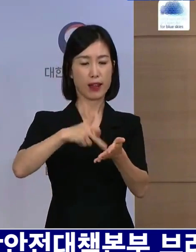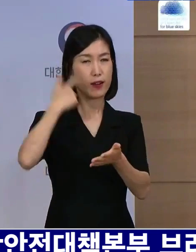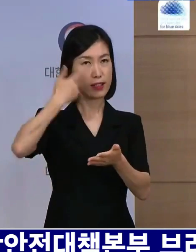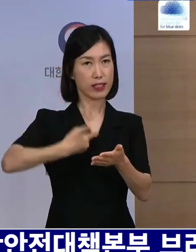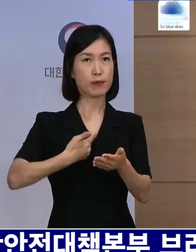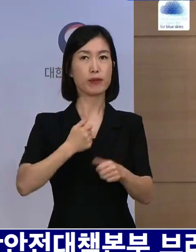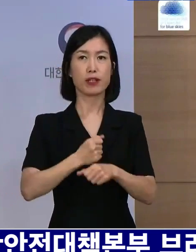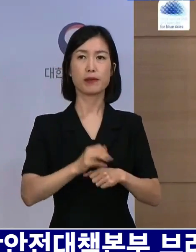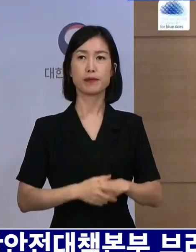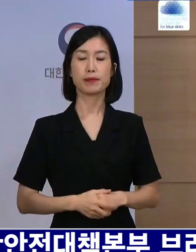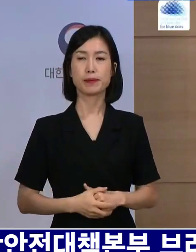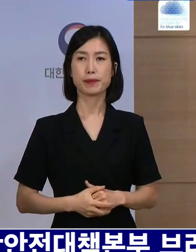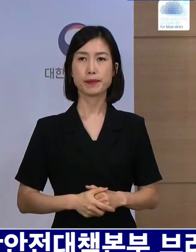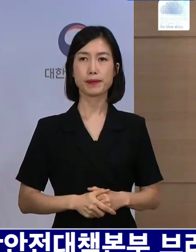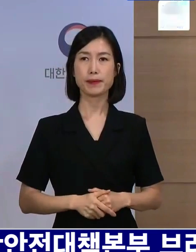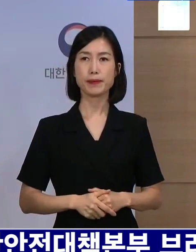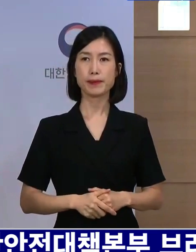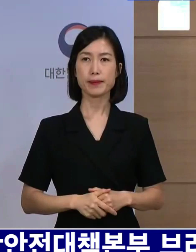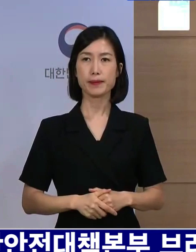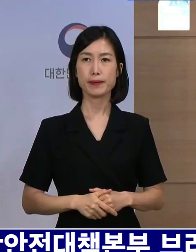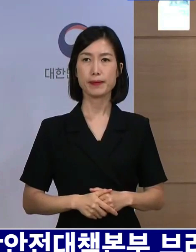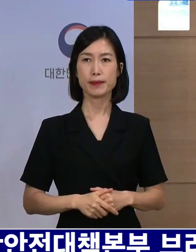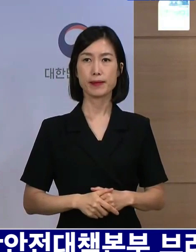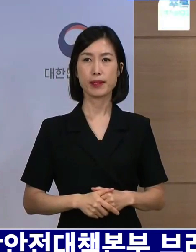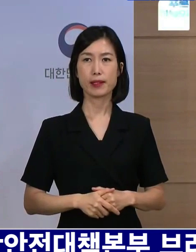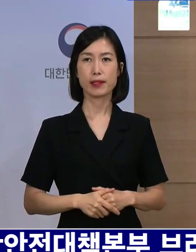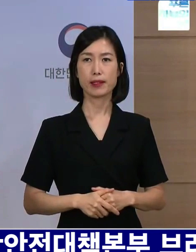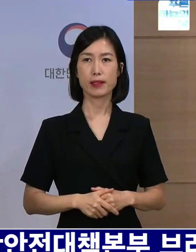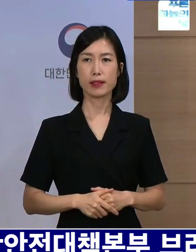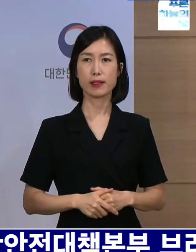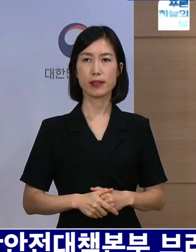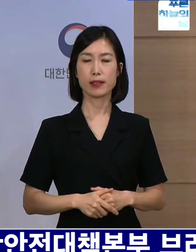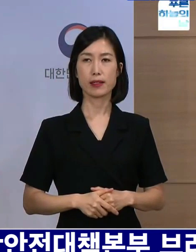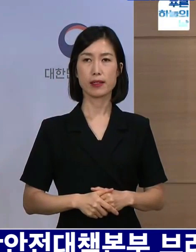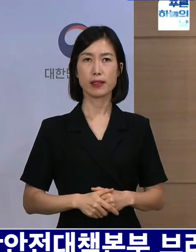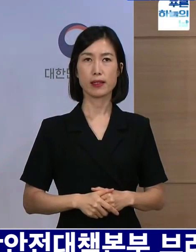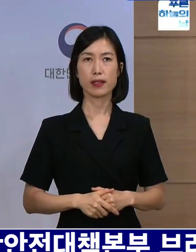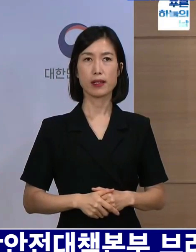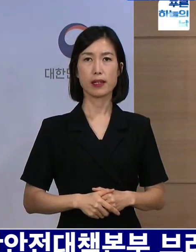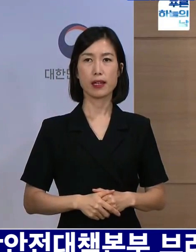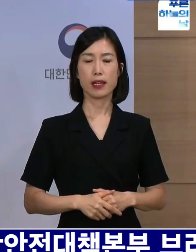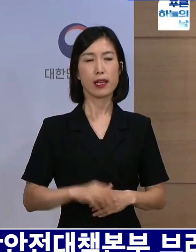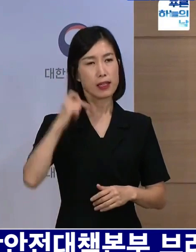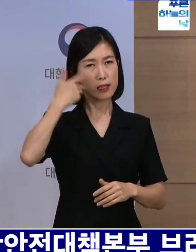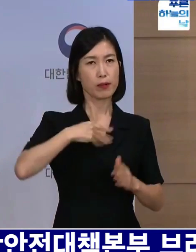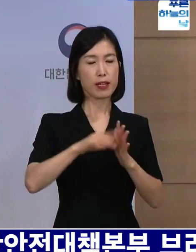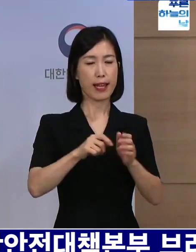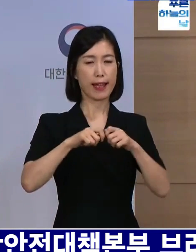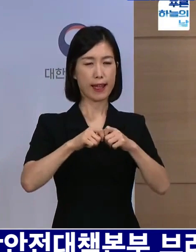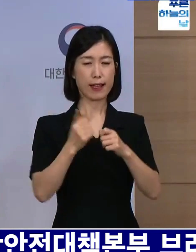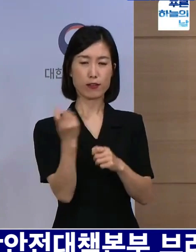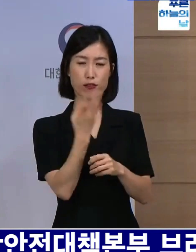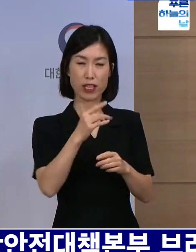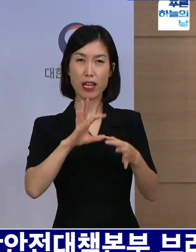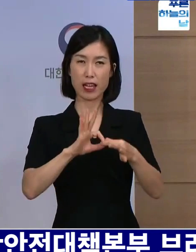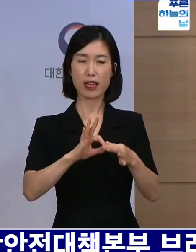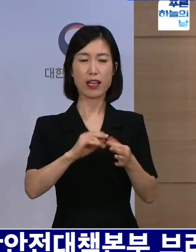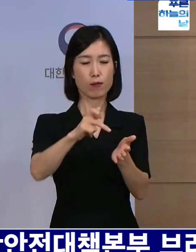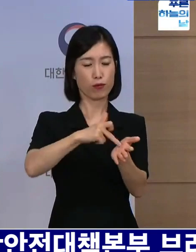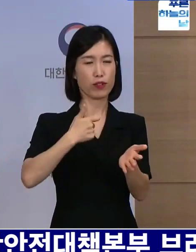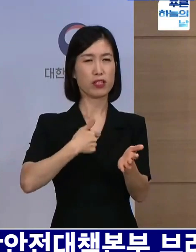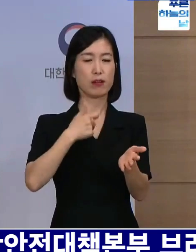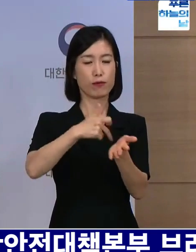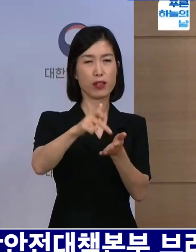있습니다. 기자분들이 온라인으로 전달한 질문에 답하는 형태로 진행됩니다. 구체적인 통계 등에 대한 문의는 언론 대응